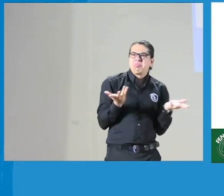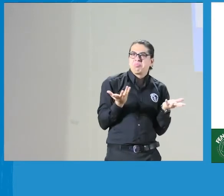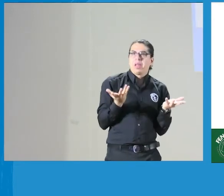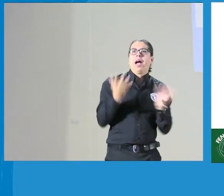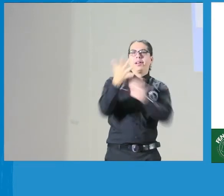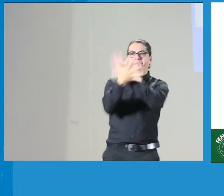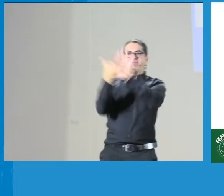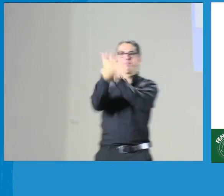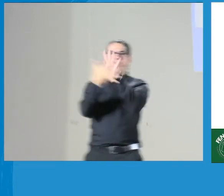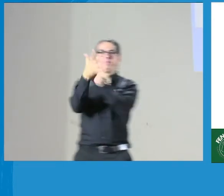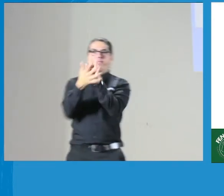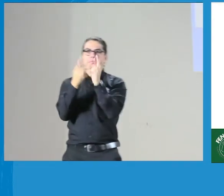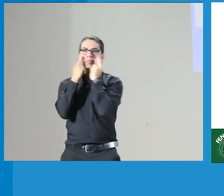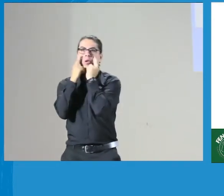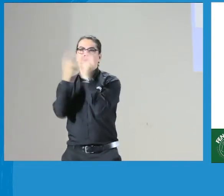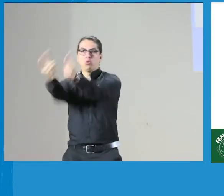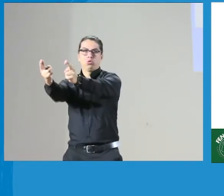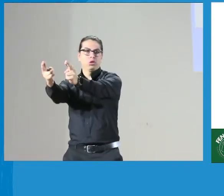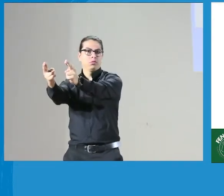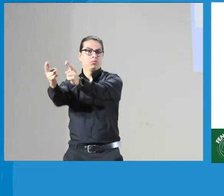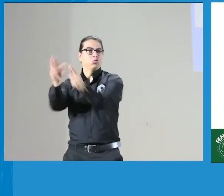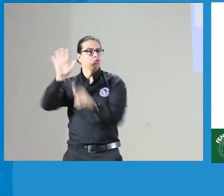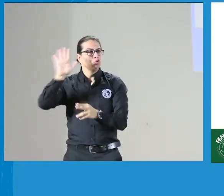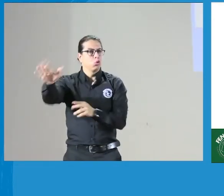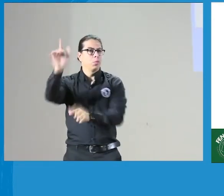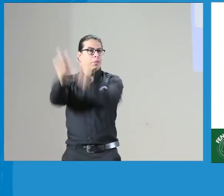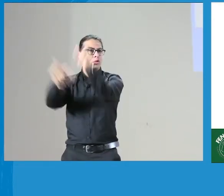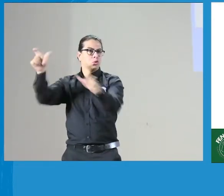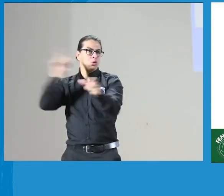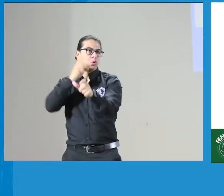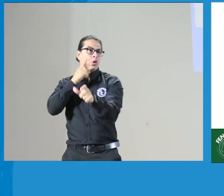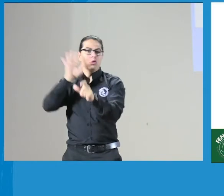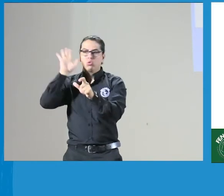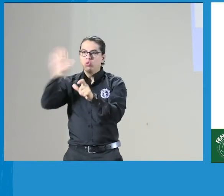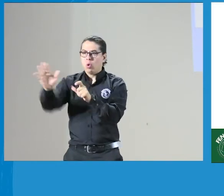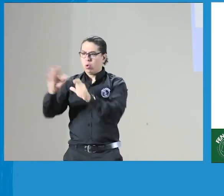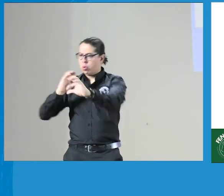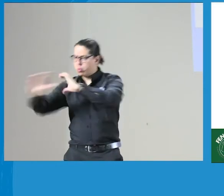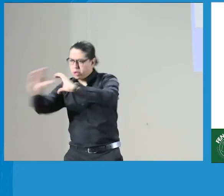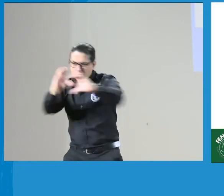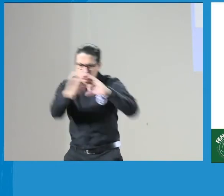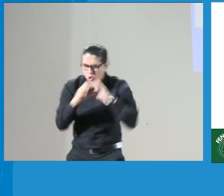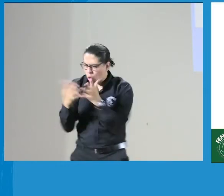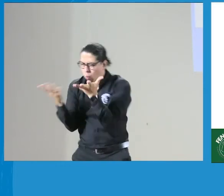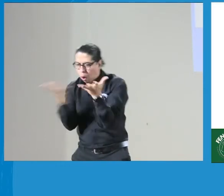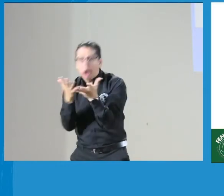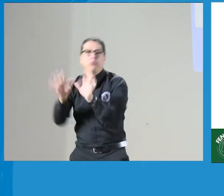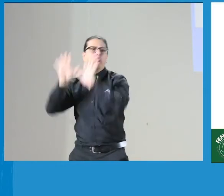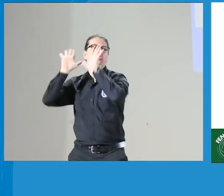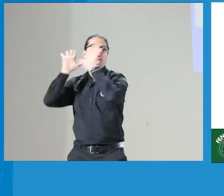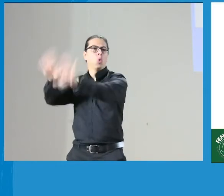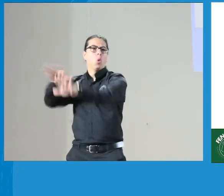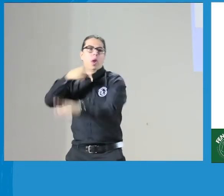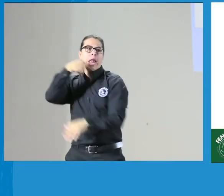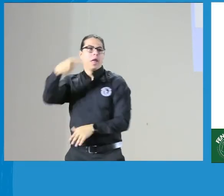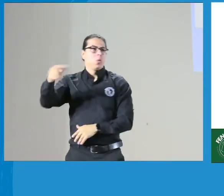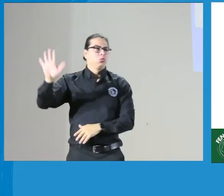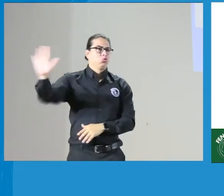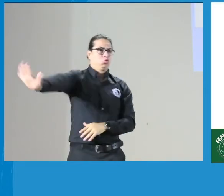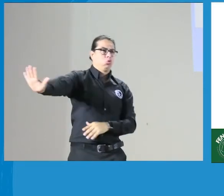surgió a raíz del reconocimiento de la lengua de señas y de la lengua propia de la comunidad